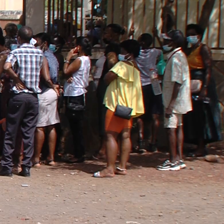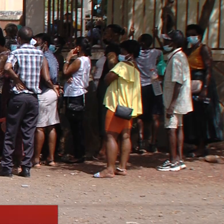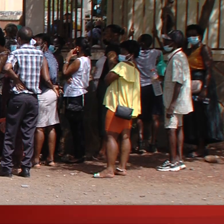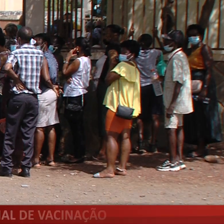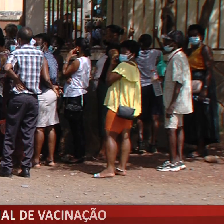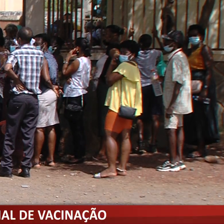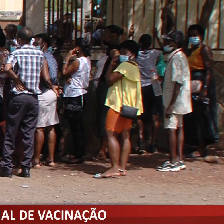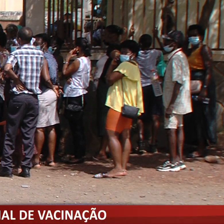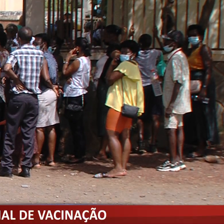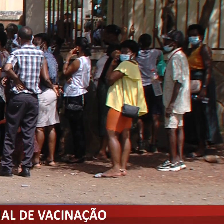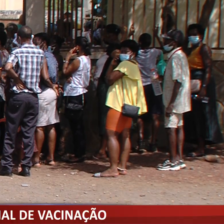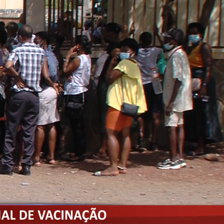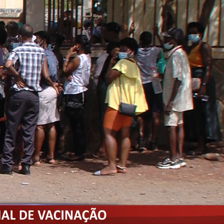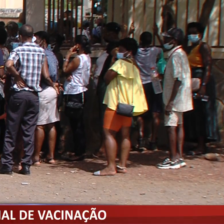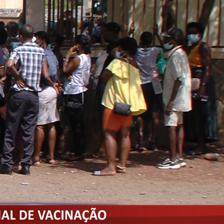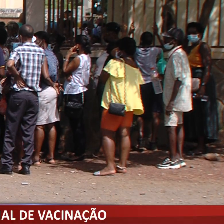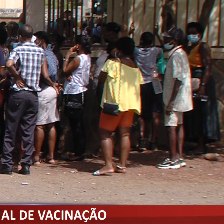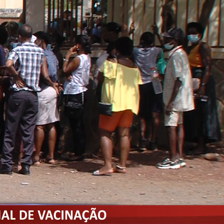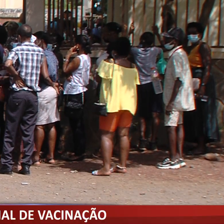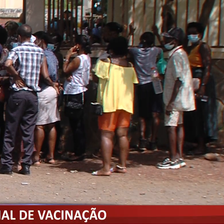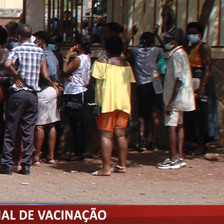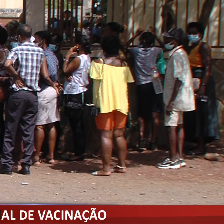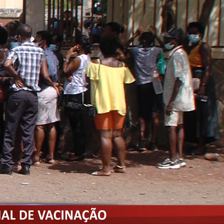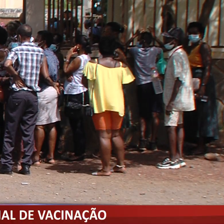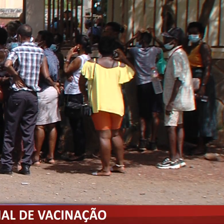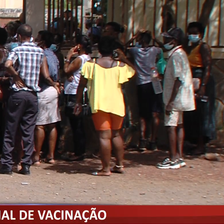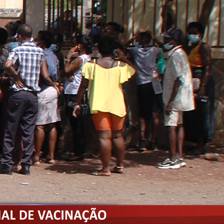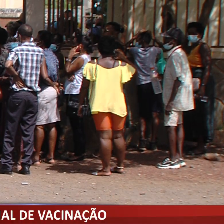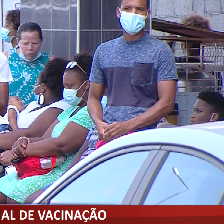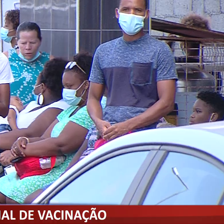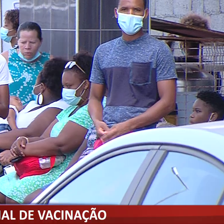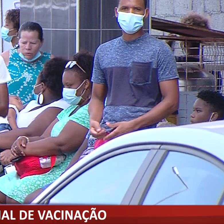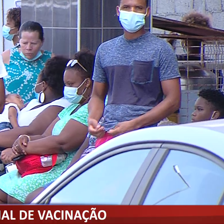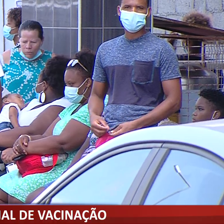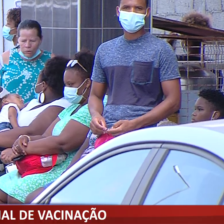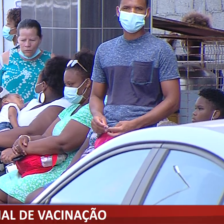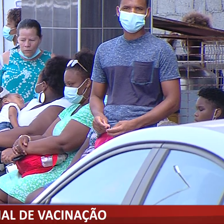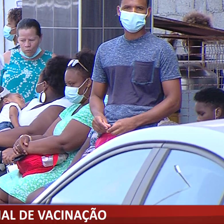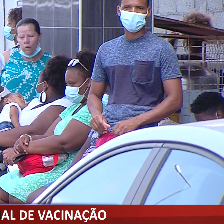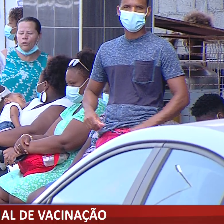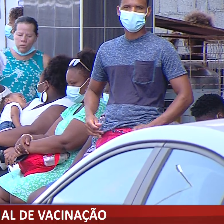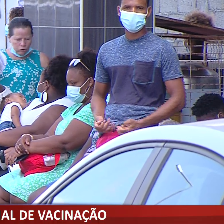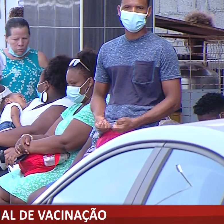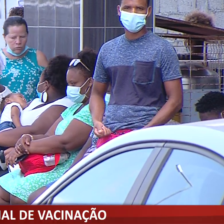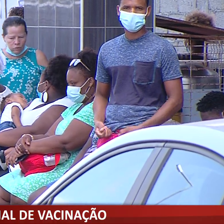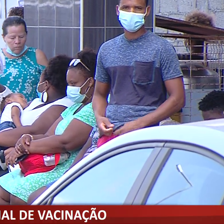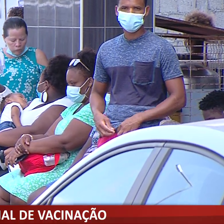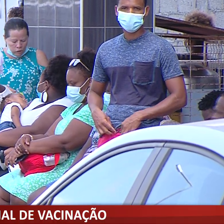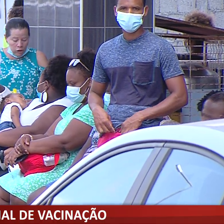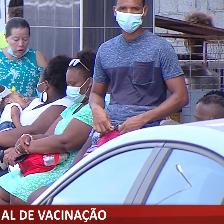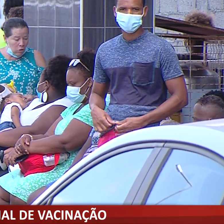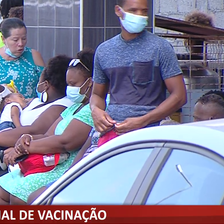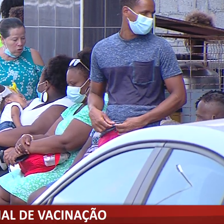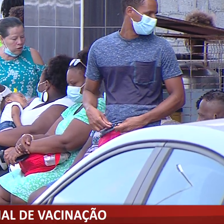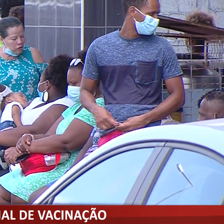das pessoas à vacinação, desde a publicação em 30 de julho, da resolução que passa o país ao